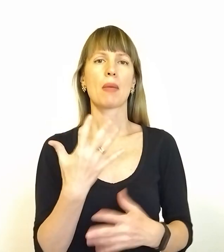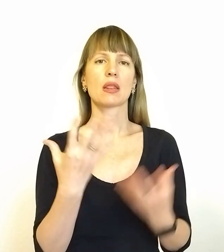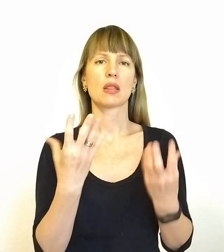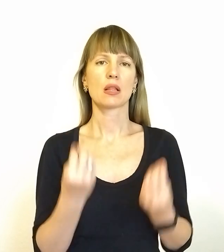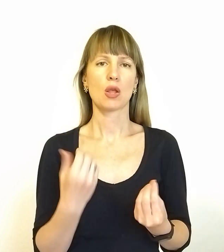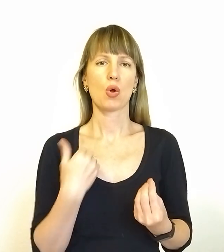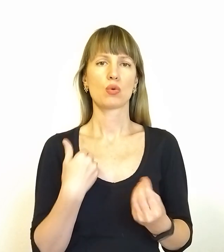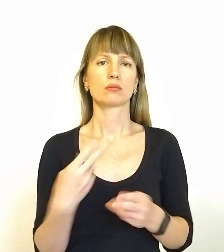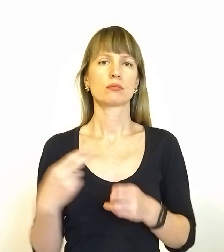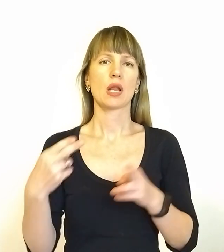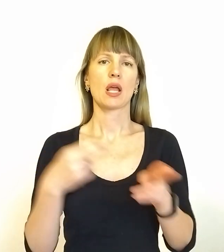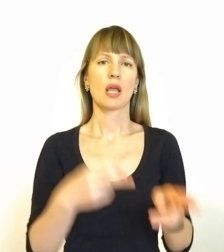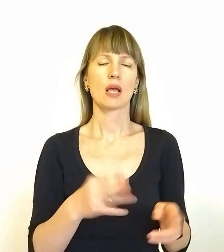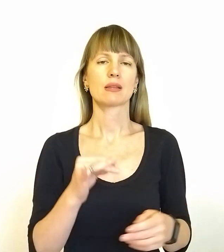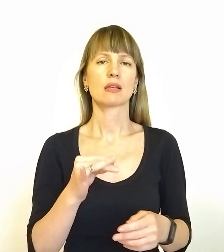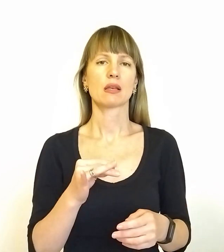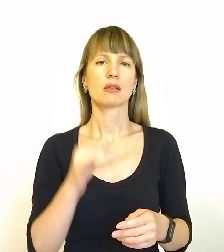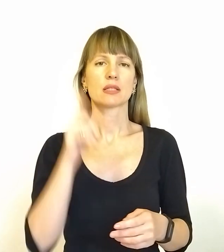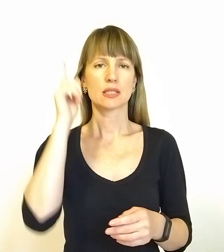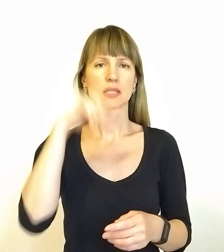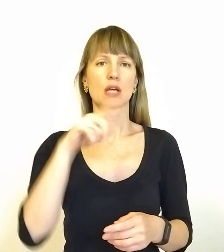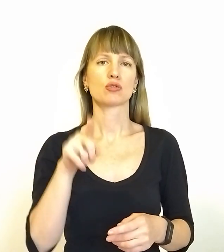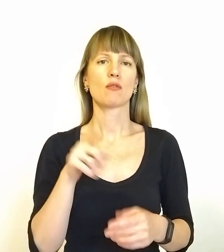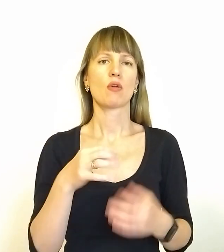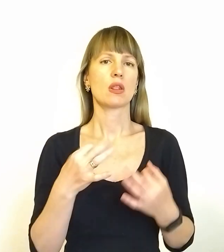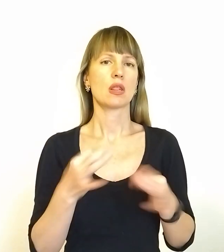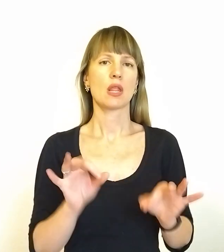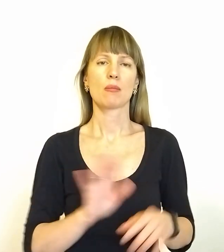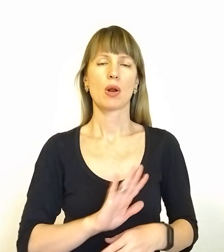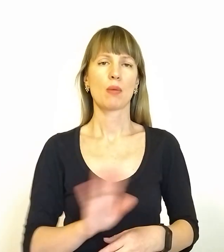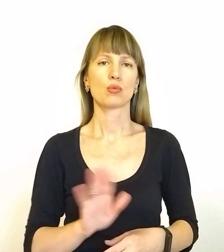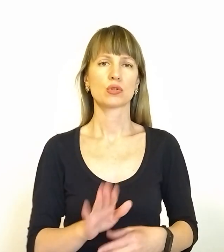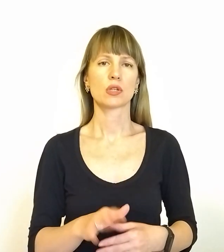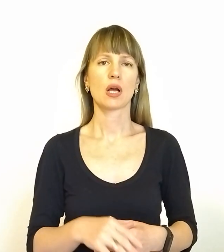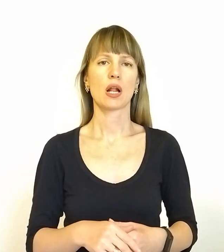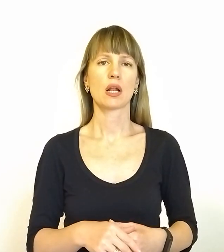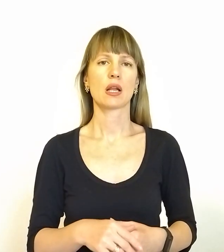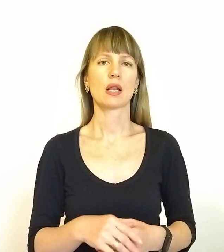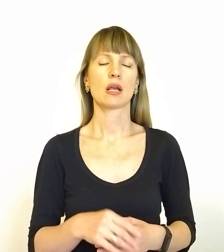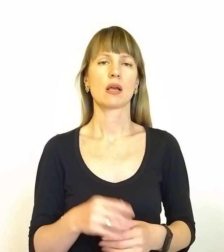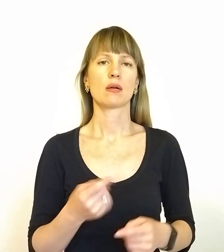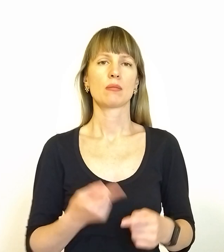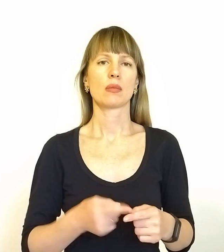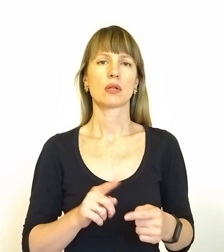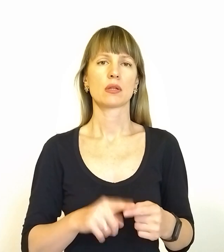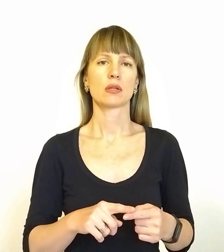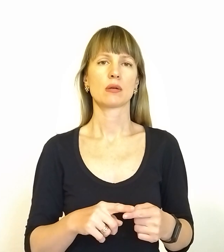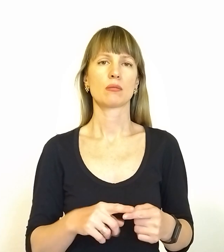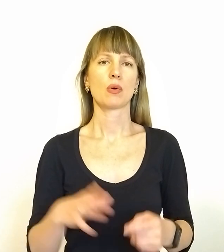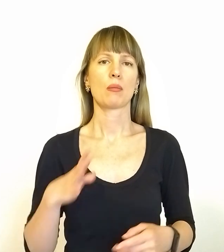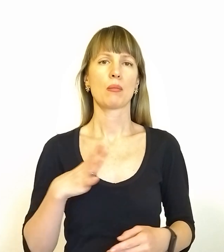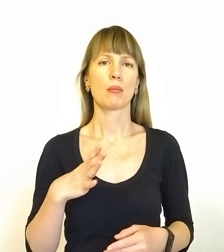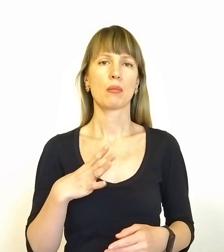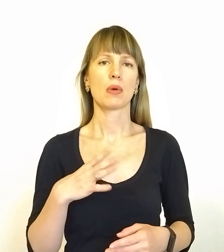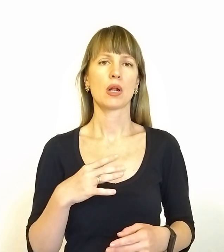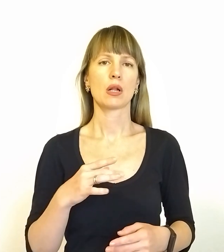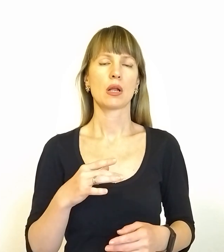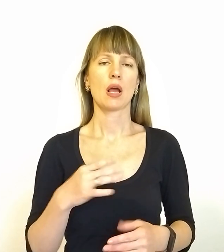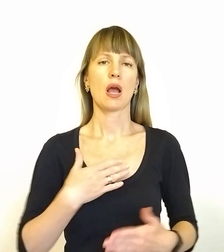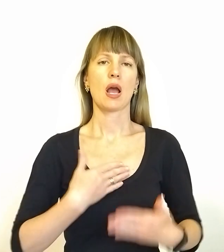збирався к нам приїхати, і зная, що його ніяк не пропускали, тем не мене, були туристи, які збиралися